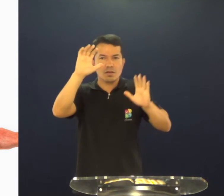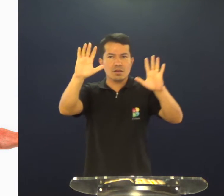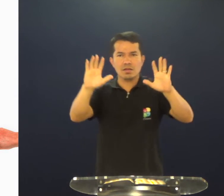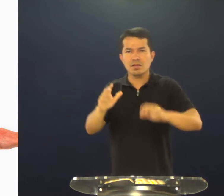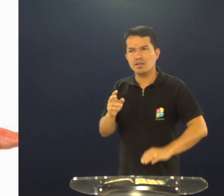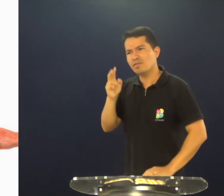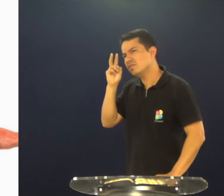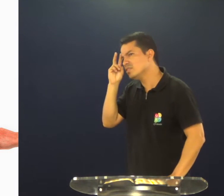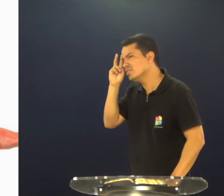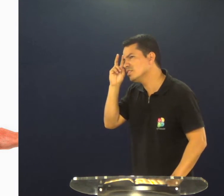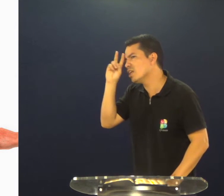mestre fazia,